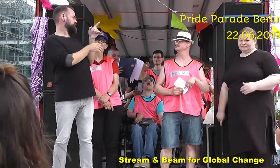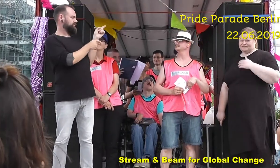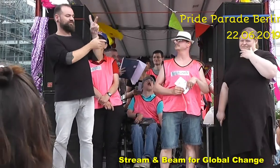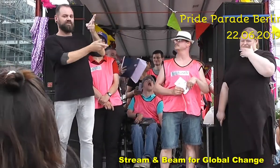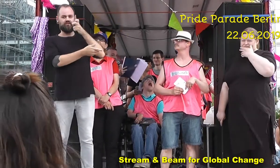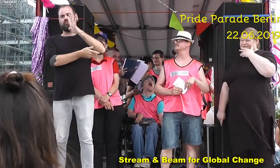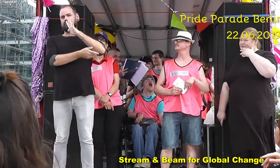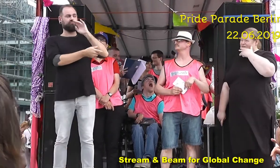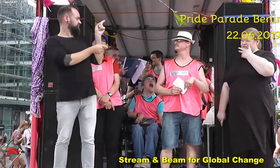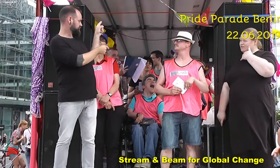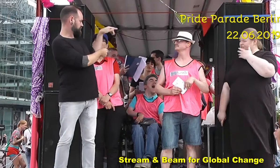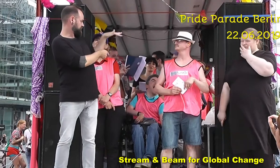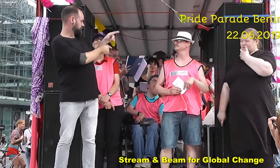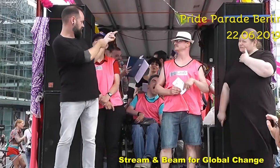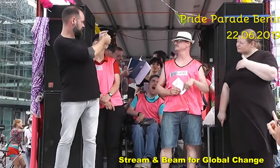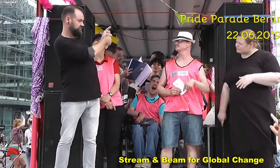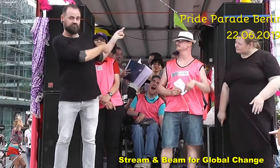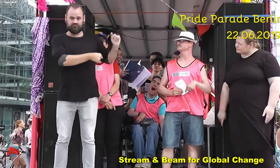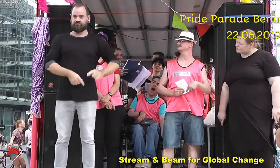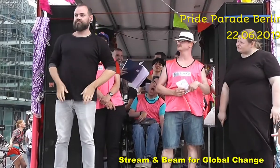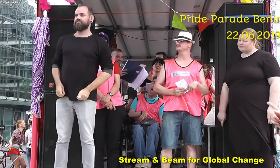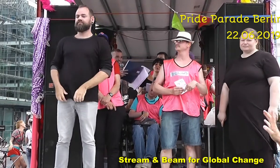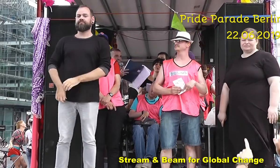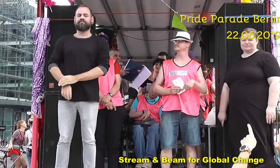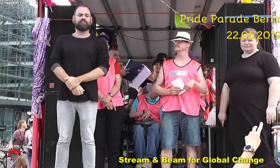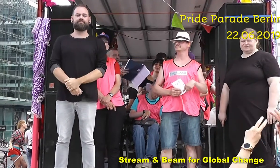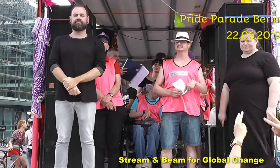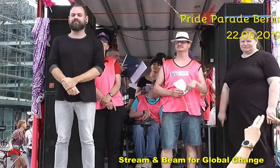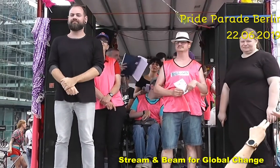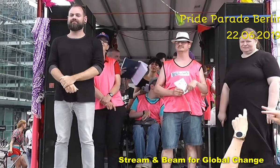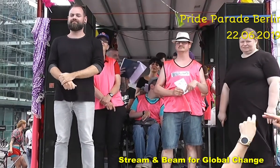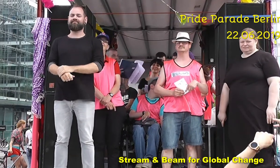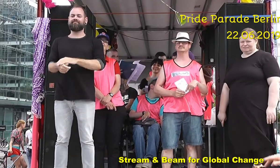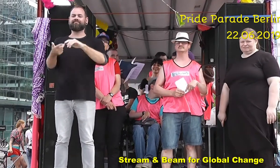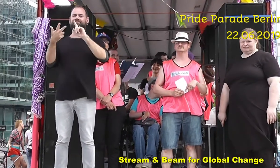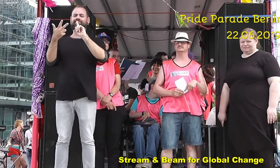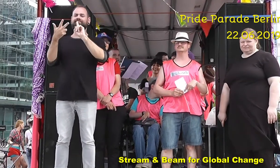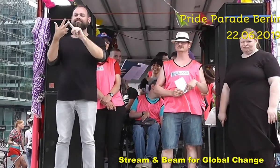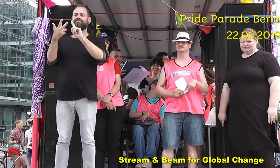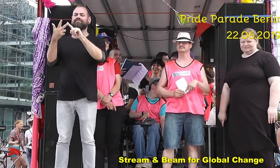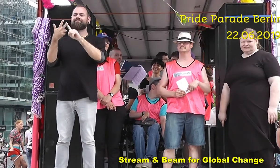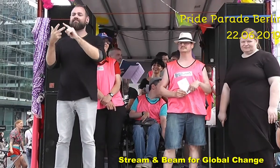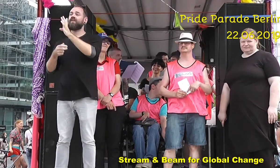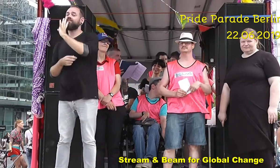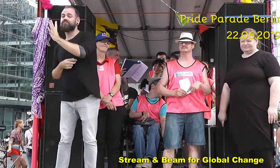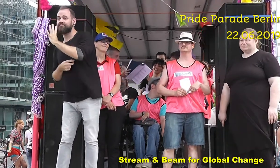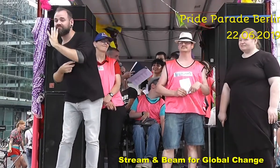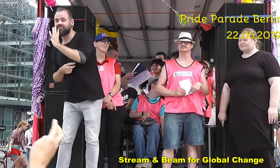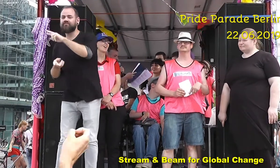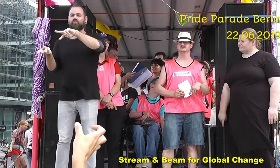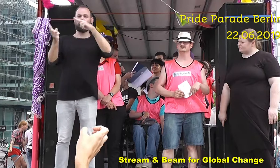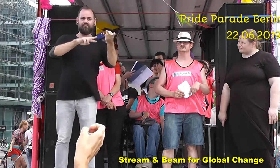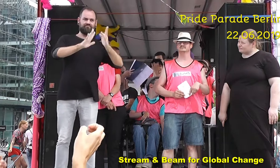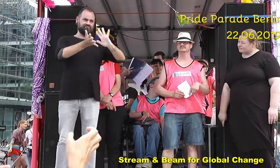Sven wird von Luca wiederholt. Und außerdem werden noch deutsche Lautsprache in Gebärdensprache auch übersetzt.